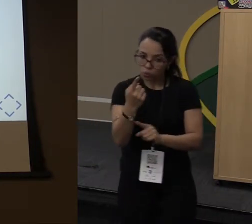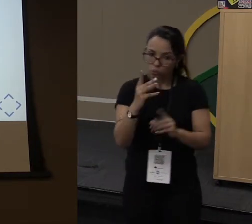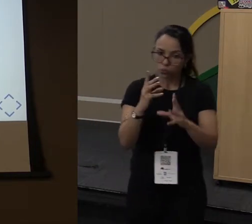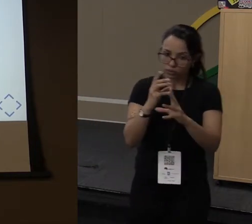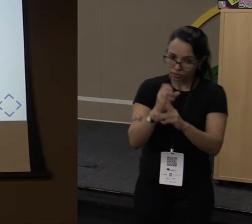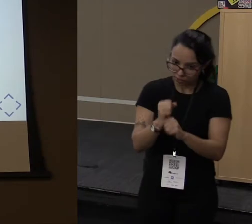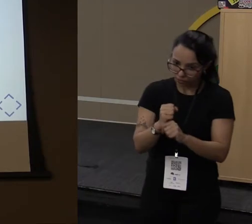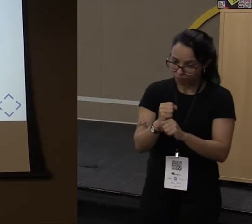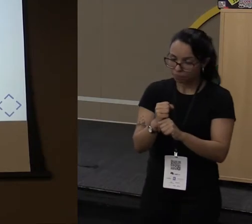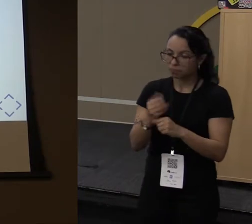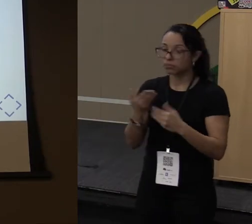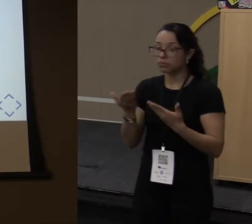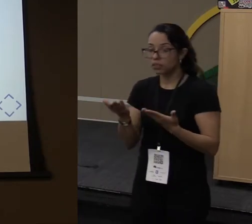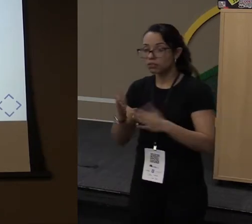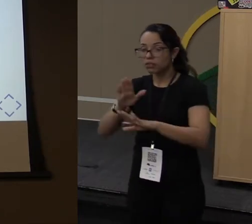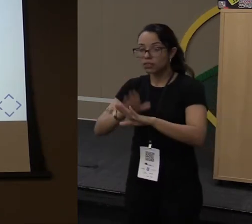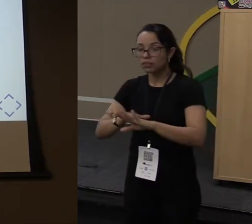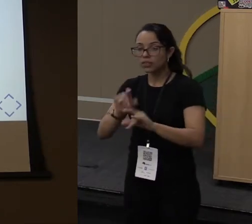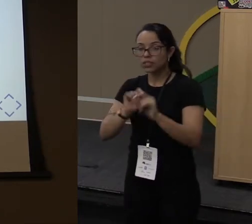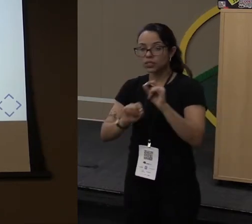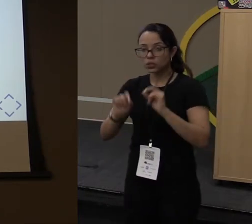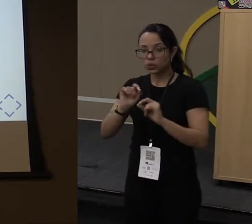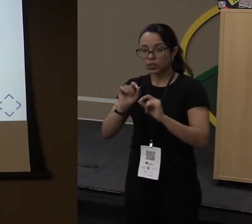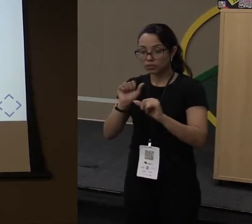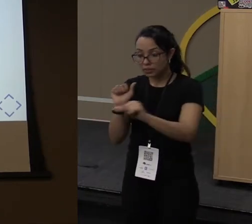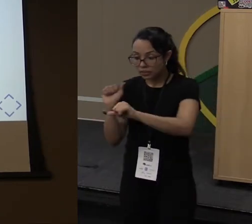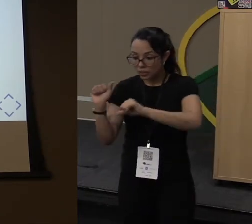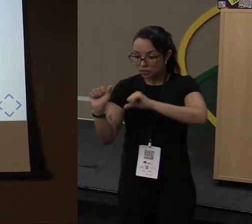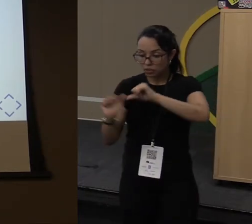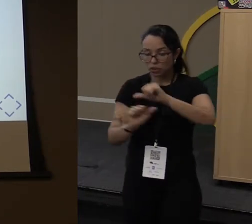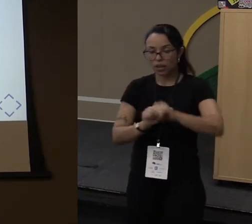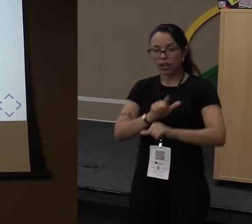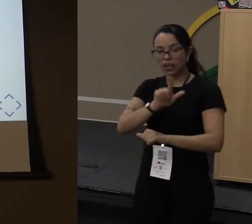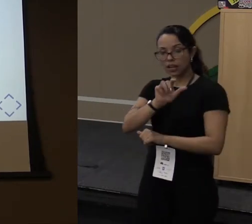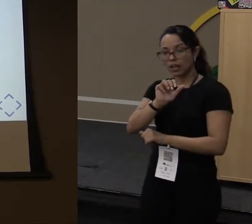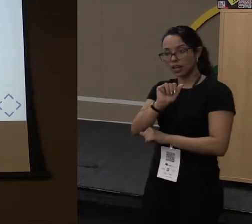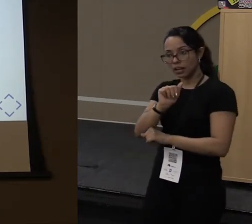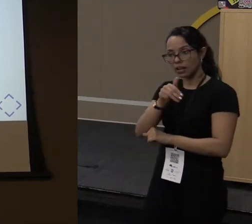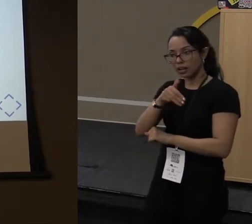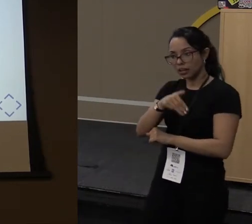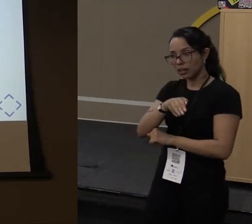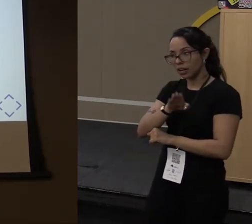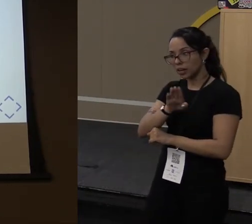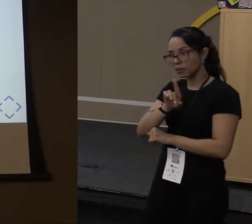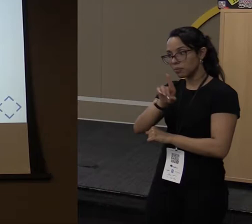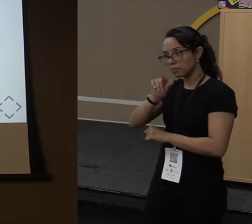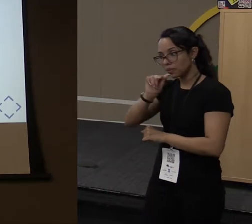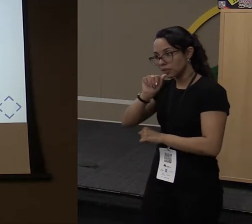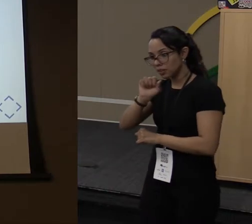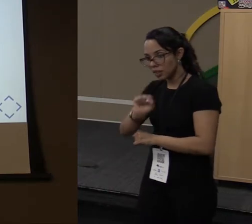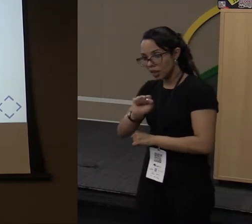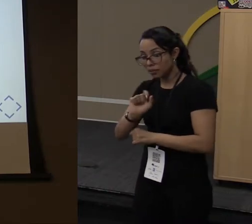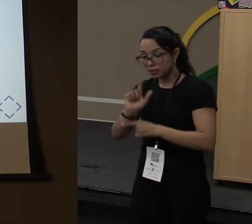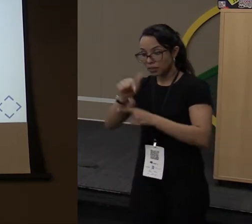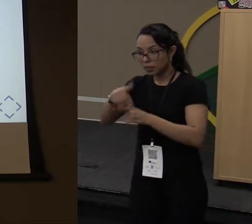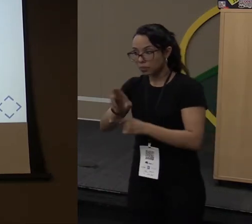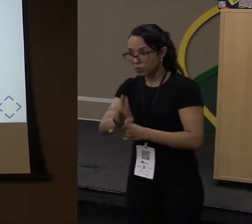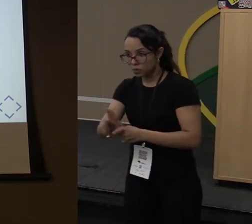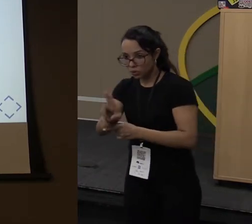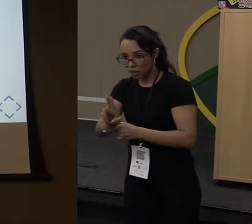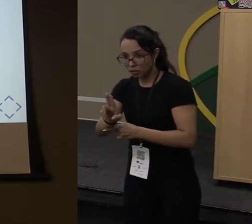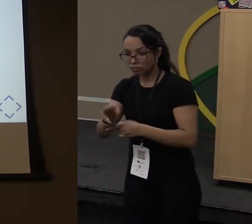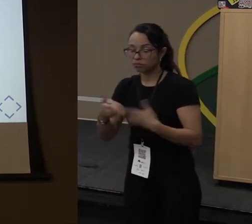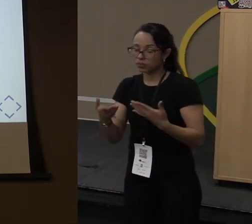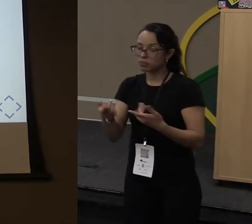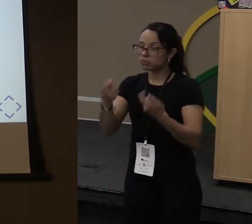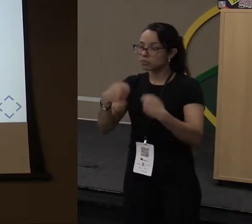Então, que a gente vai fazer é transformar isso em uma lambda e atribuir uma variável para poder usar posteriormente. Então, a primeira coisa que eu preciso fazer